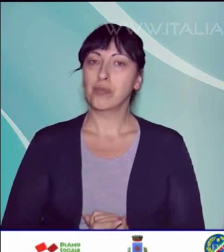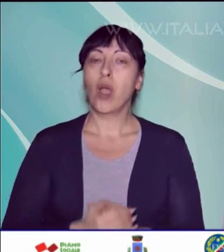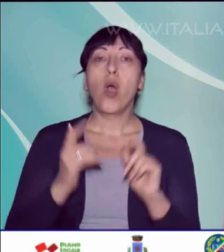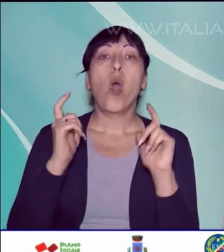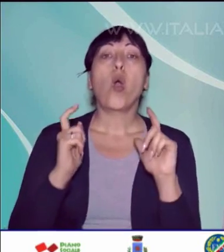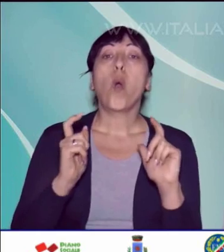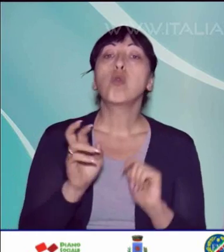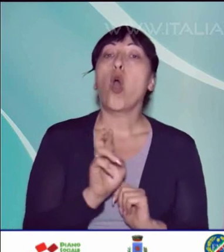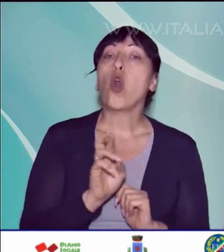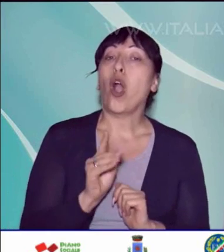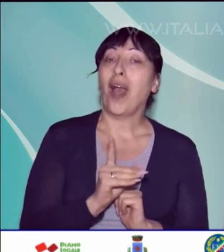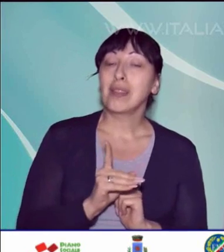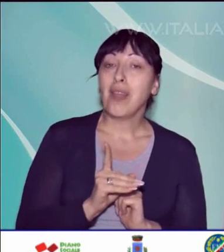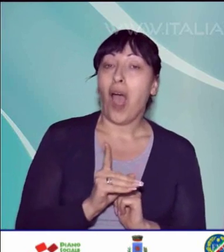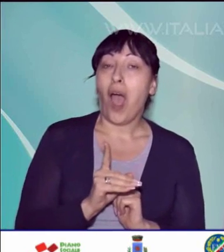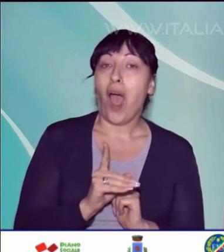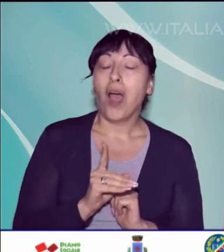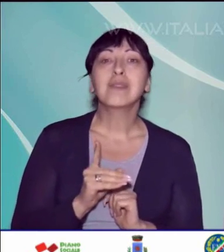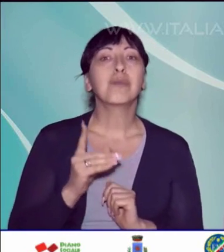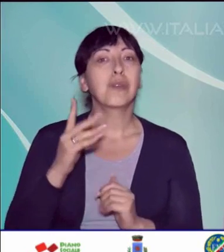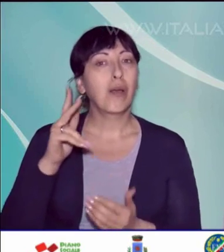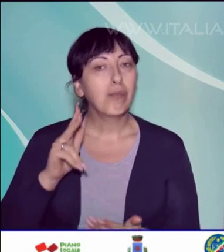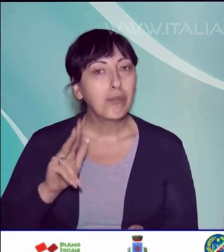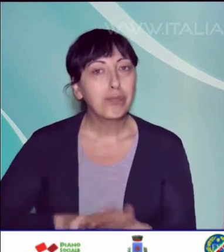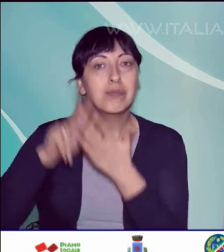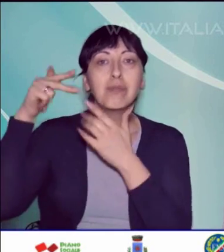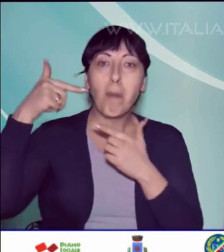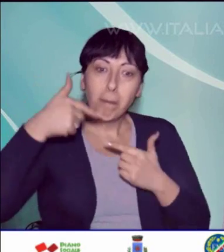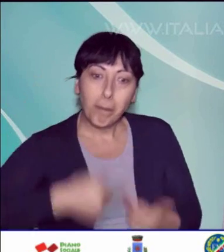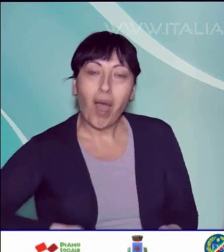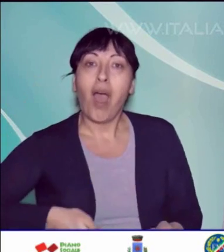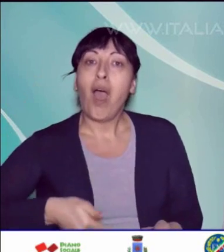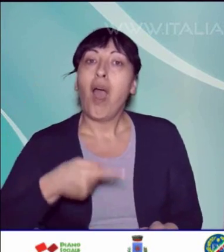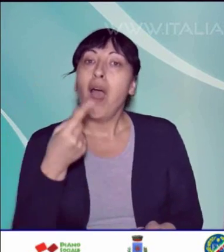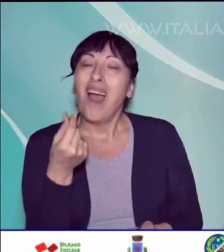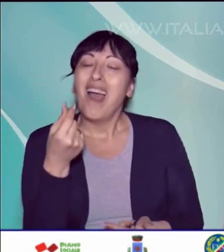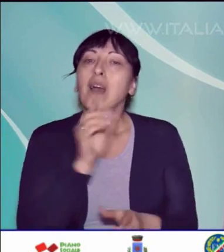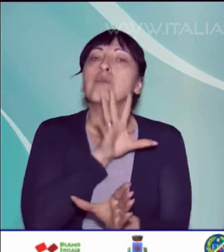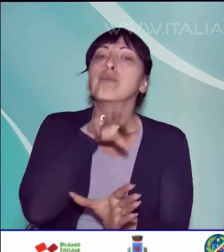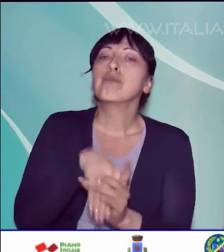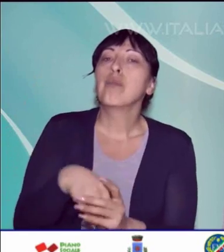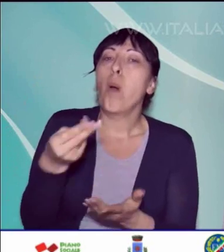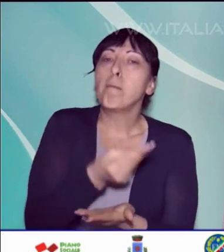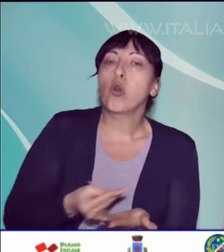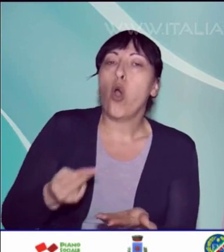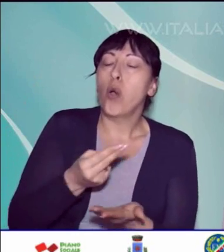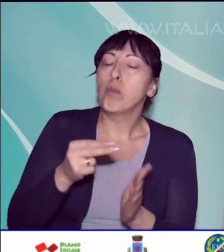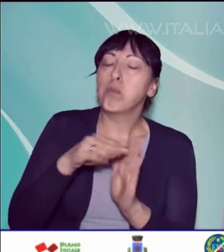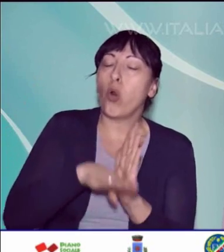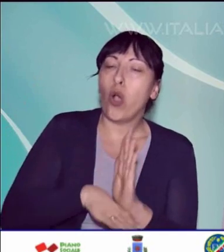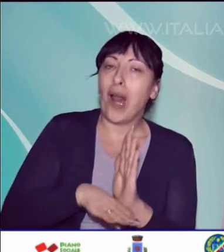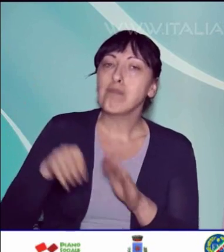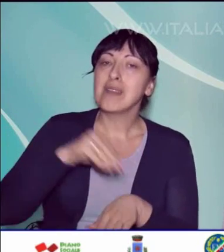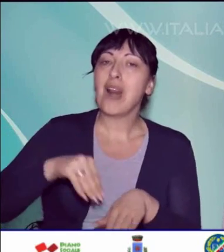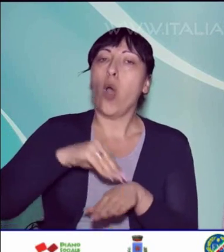comune di Rocca d'Aspide ha ottenuto l'importante risorsa finanziaria nell'ambito del programma straordinario